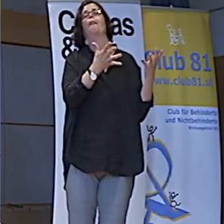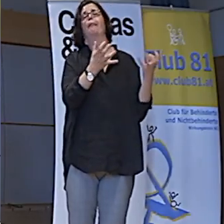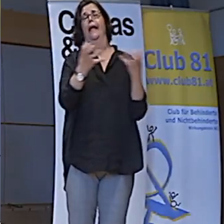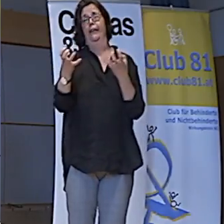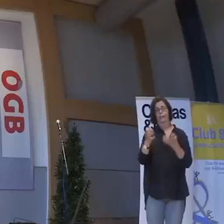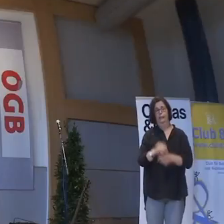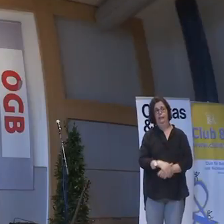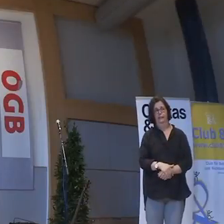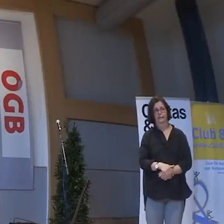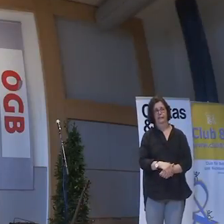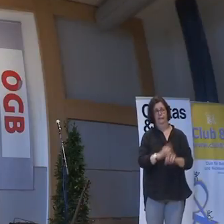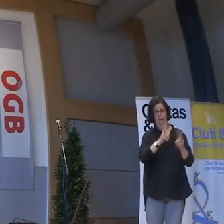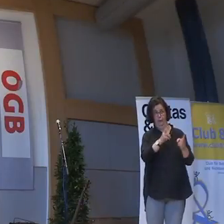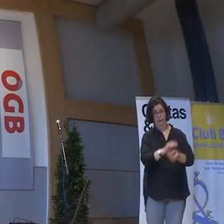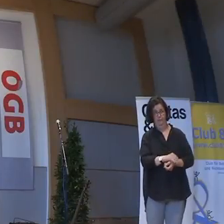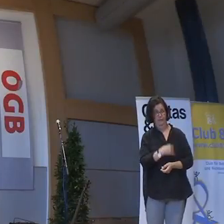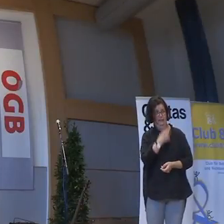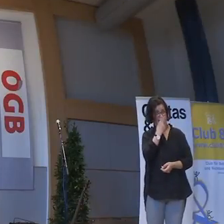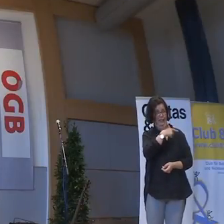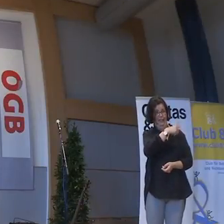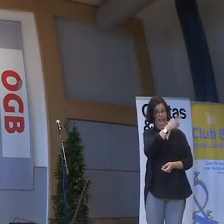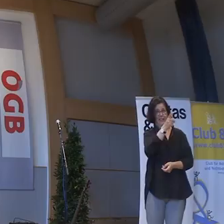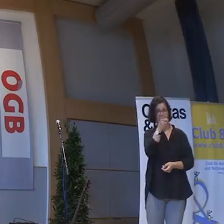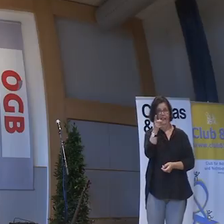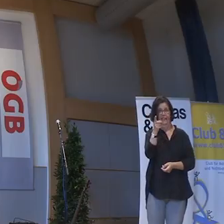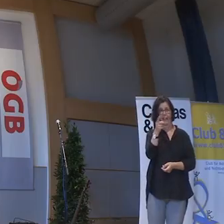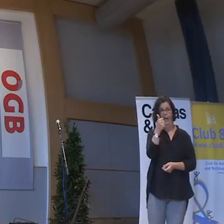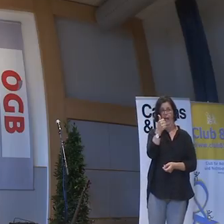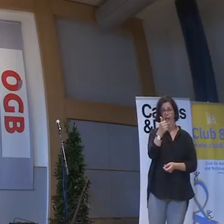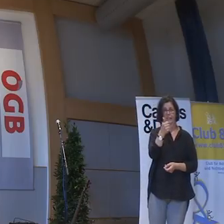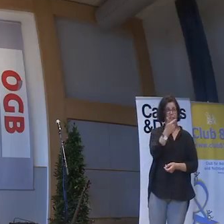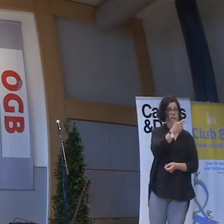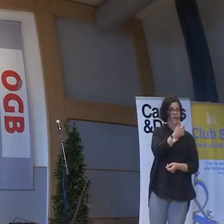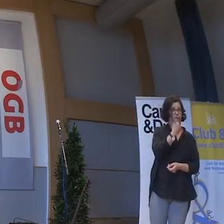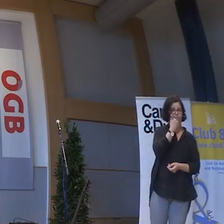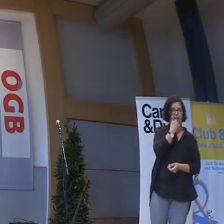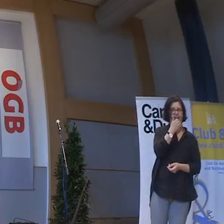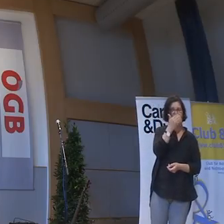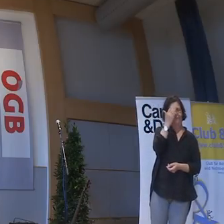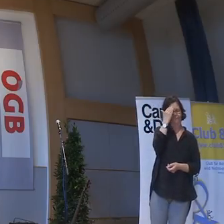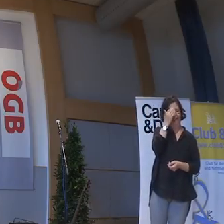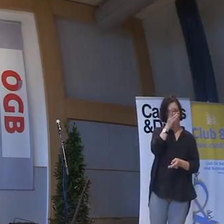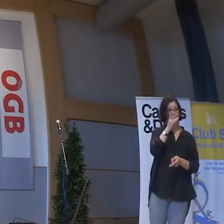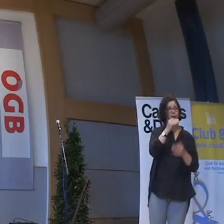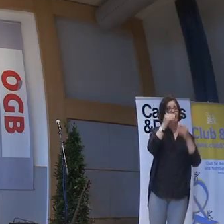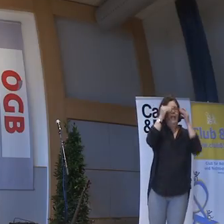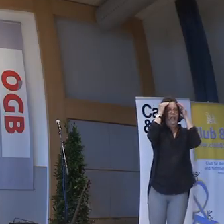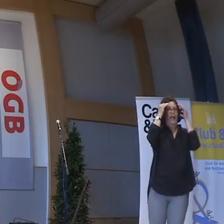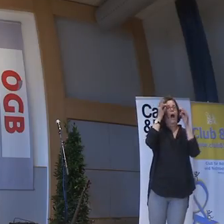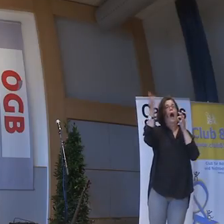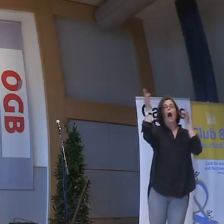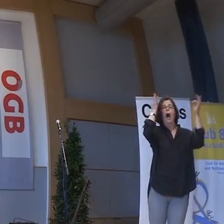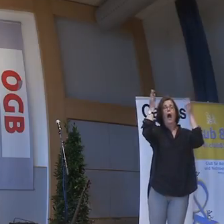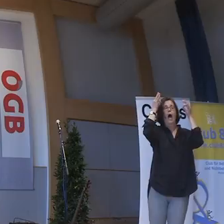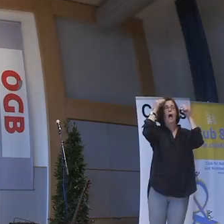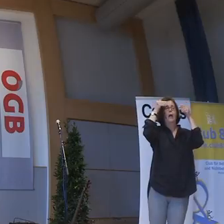Ich sehe hier im Publikum, den einen oder anderen Mann, der weiß, wovon ich spreche, ob ein